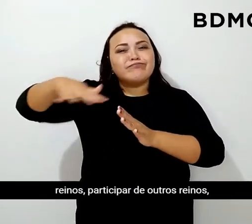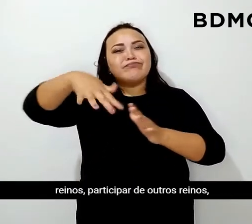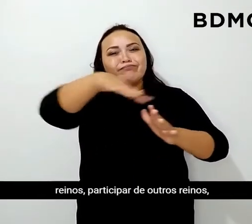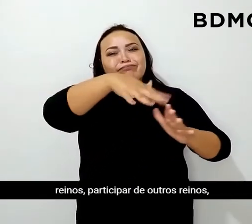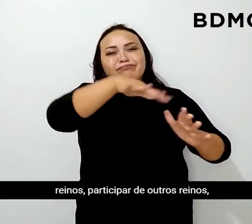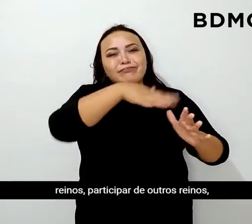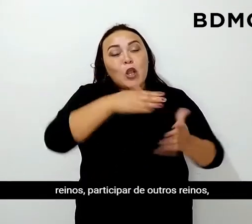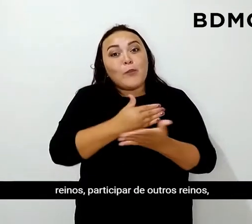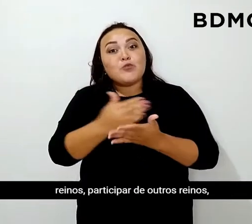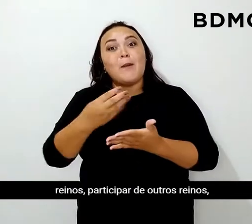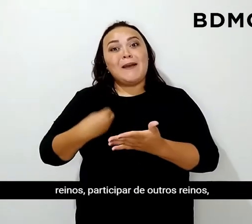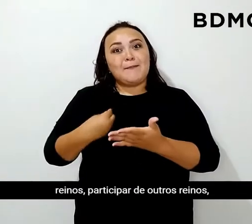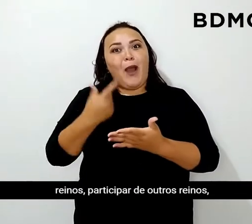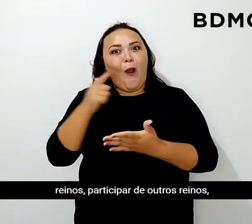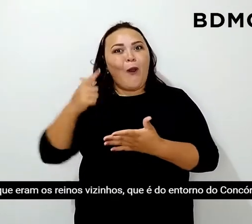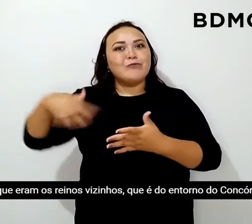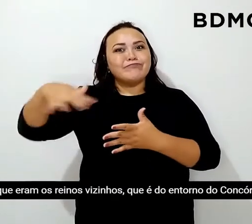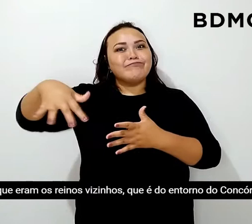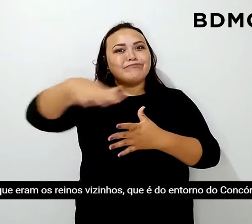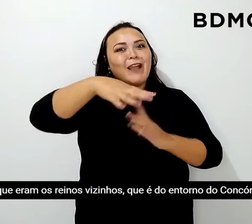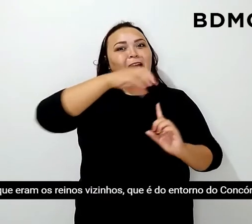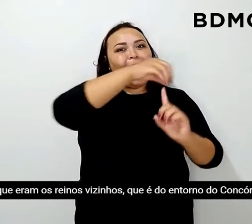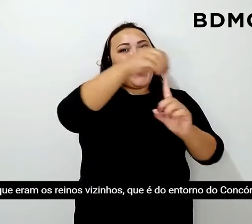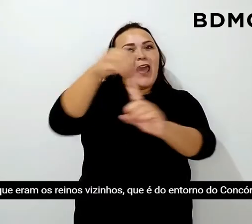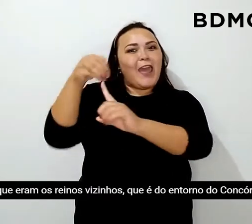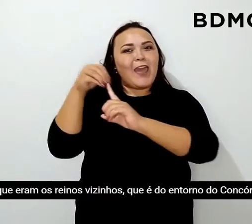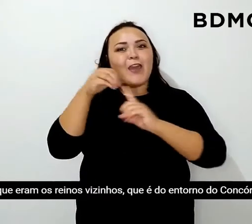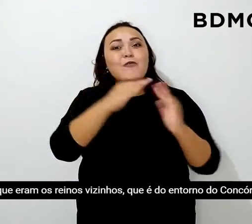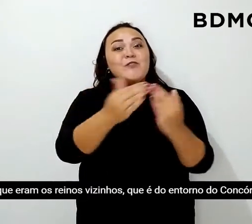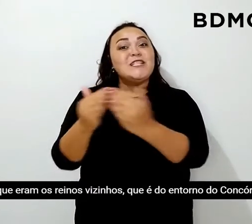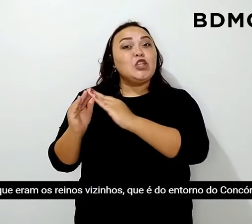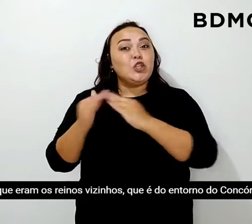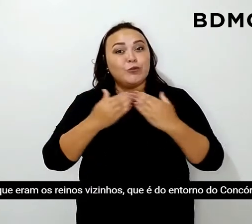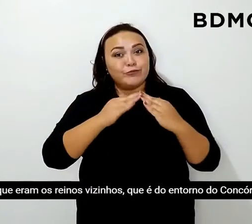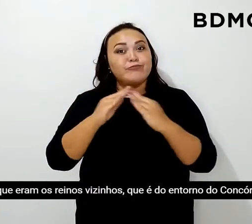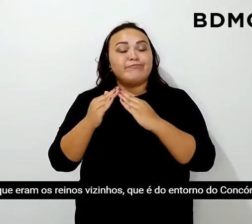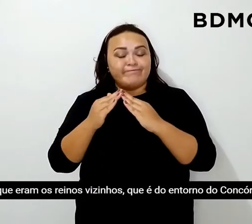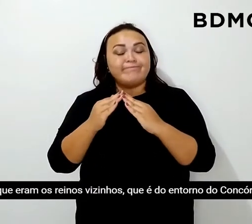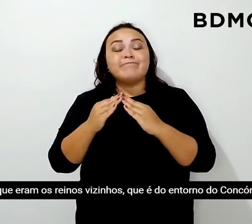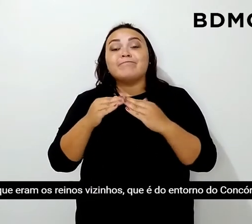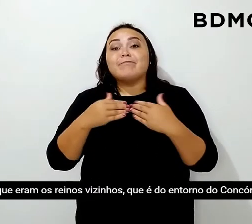reinos, participar de outros reinos, que eram os reinos vizinhos,